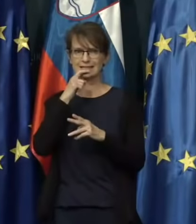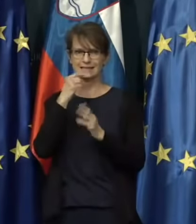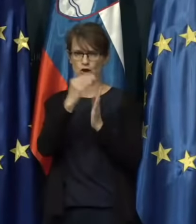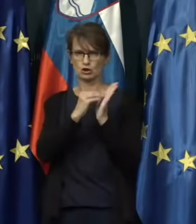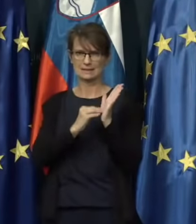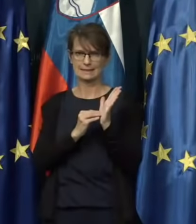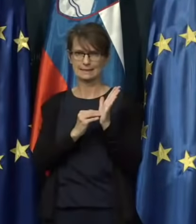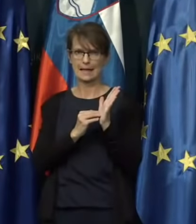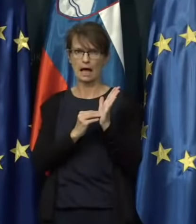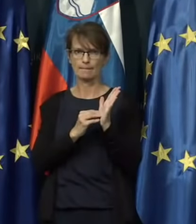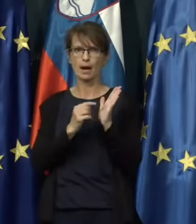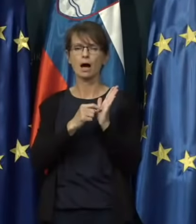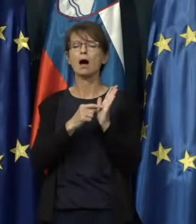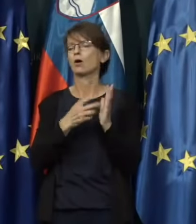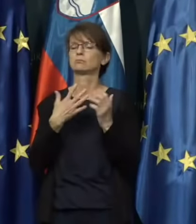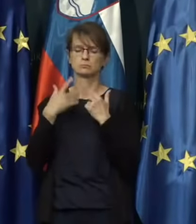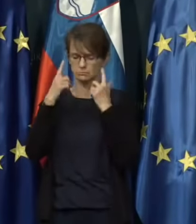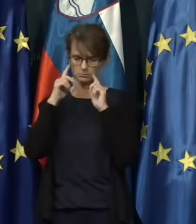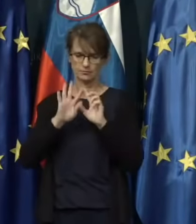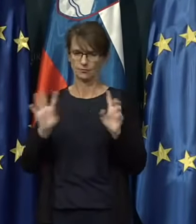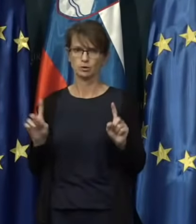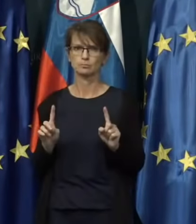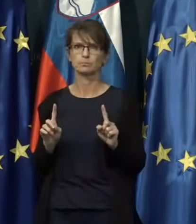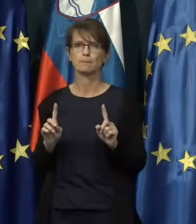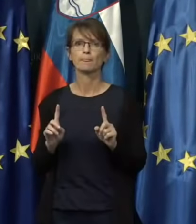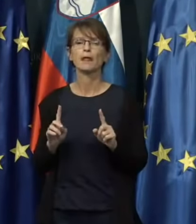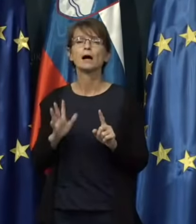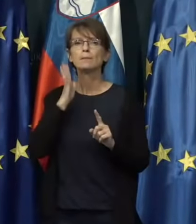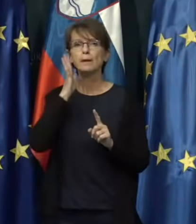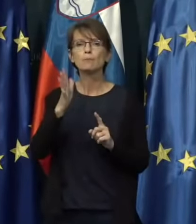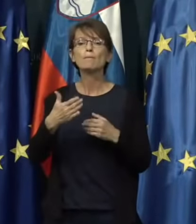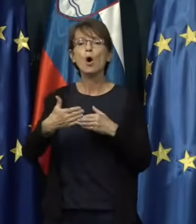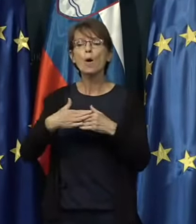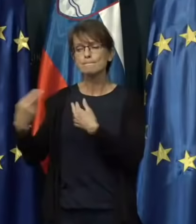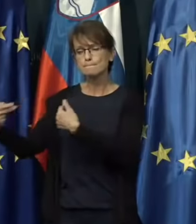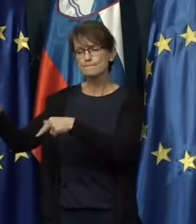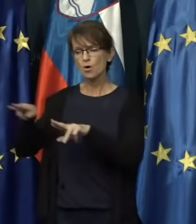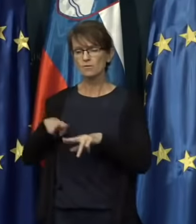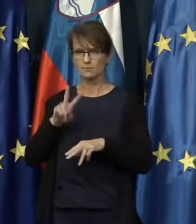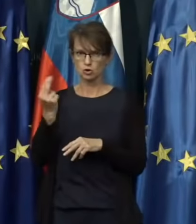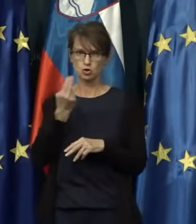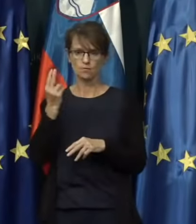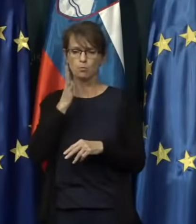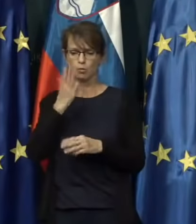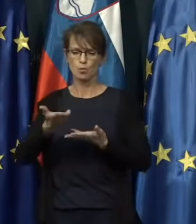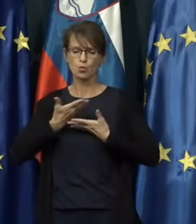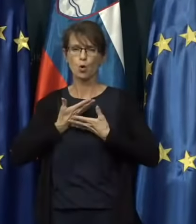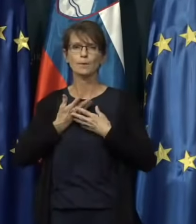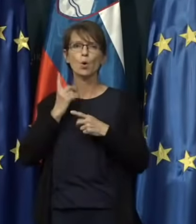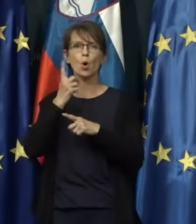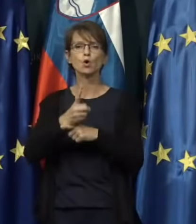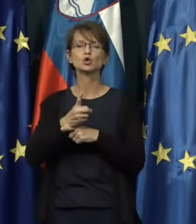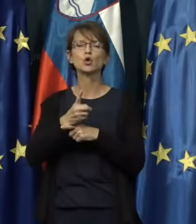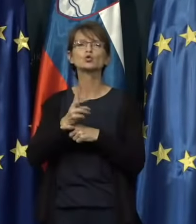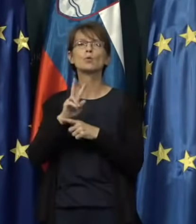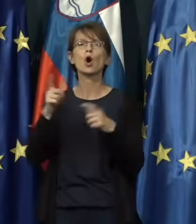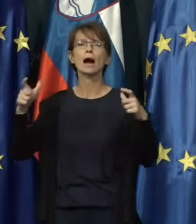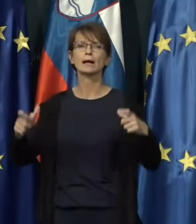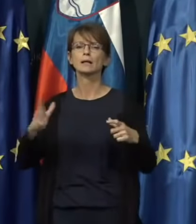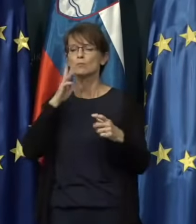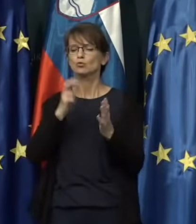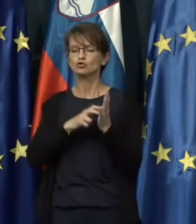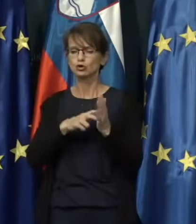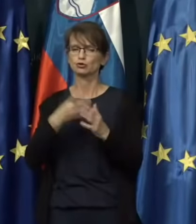s tem pravzaprav veš, da boš ob povratku v Slovenijo dobil odločbo o karanteni in boš še 14 dni